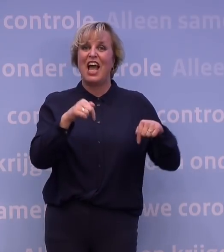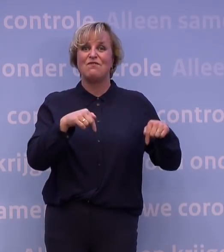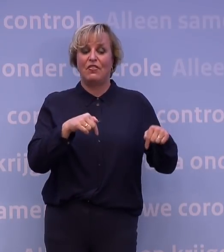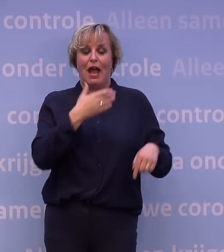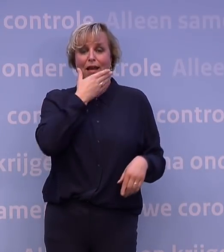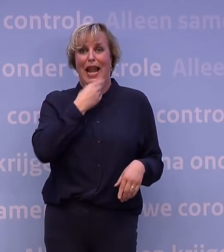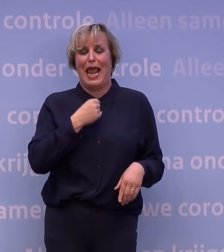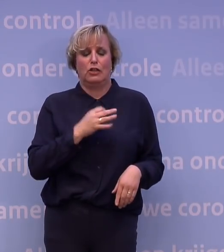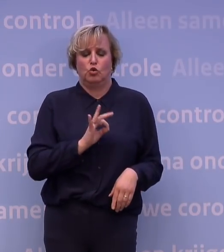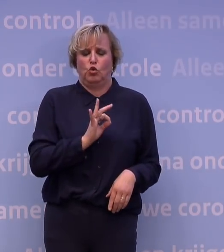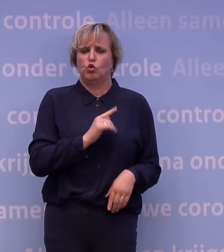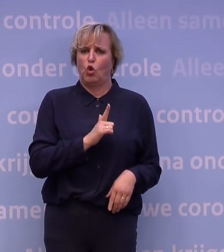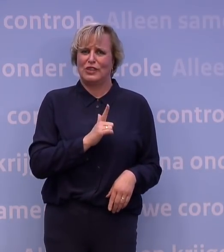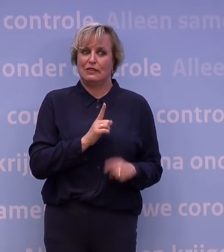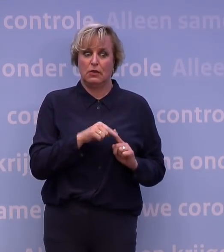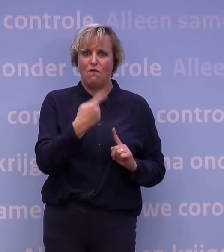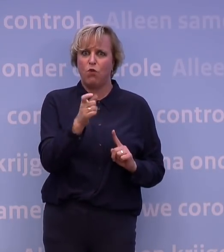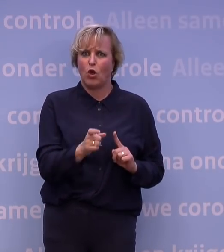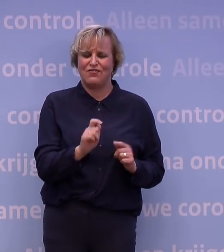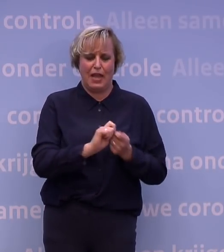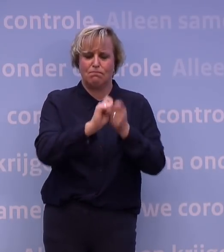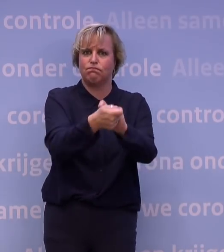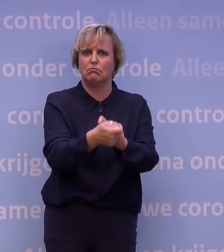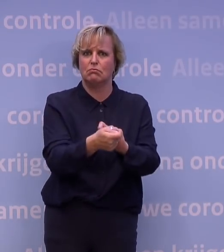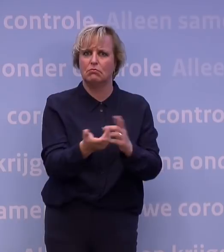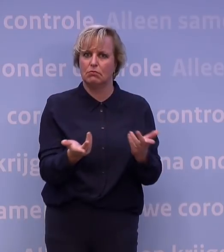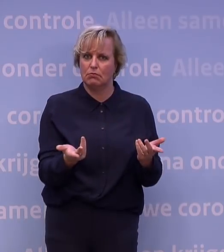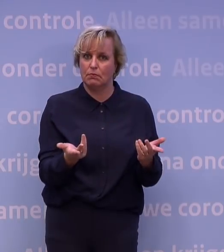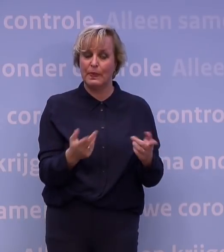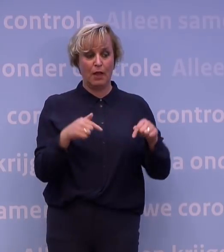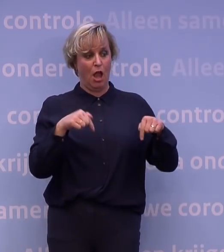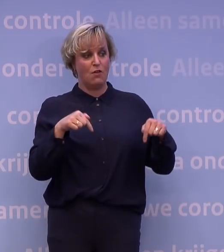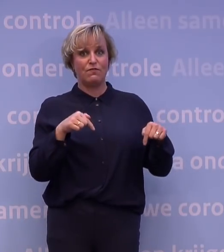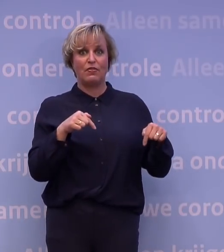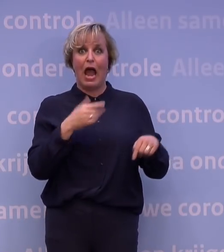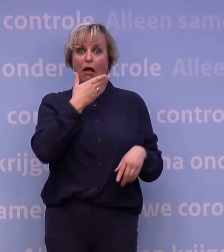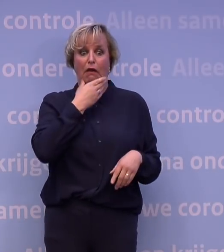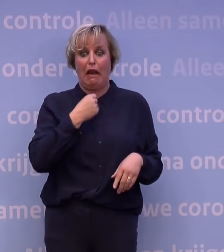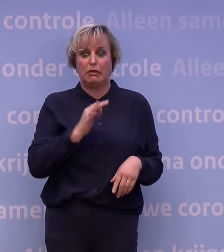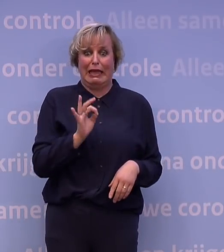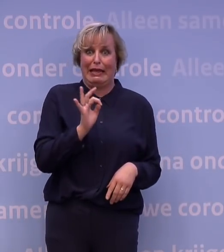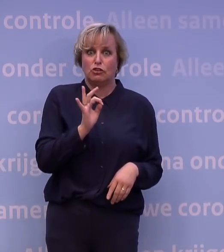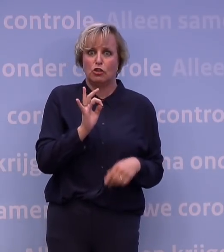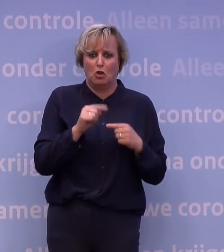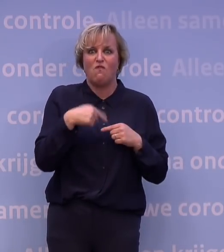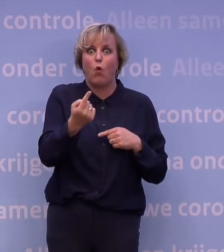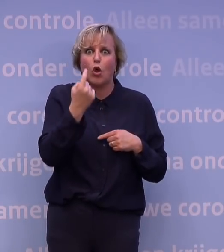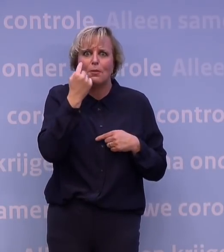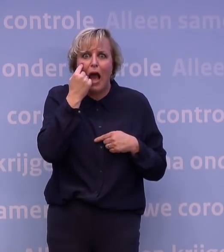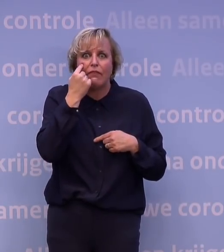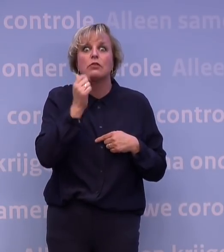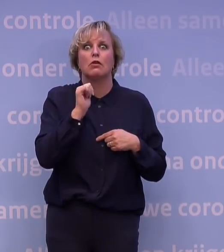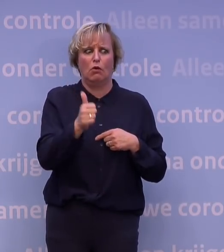ernstig lijkt, kan in een dikke week enorm gegroeid zijn. Wat vandaag nog niet zo ernstig lijkt, kan binnen een maand de zorg